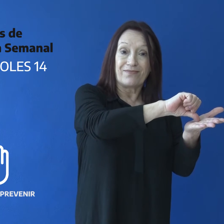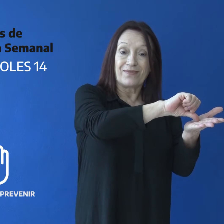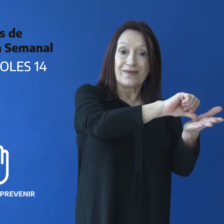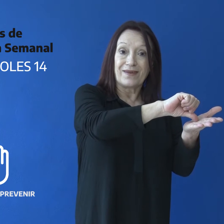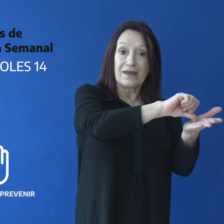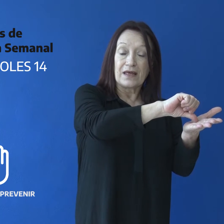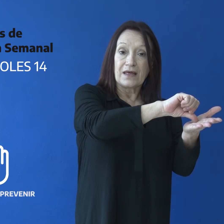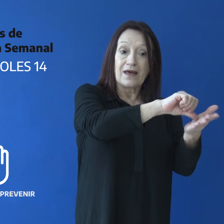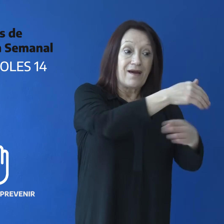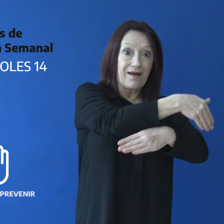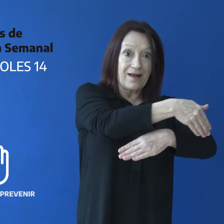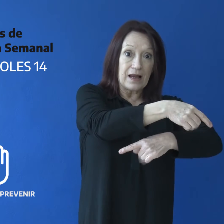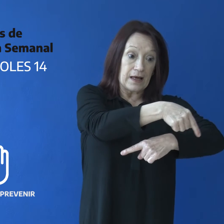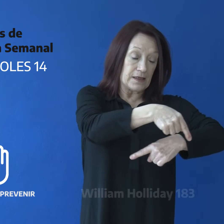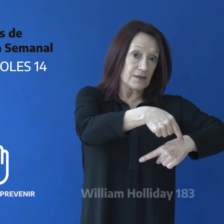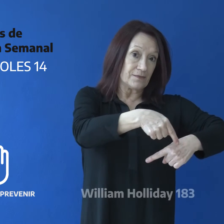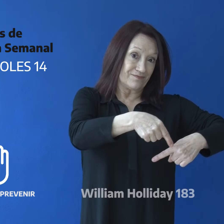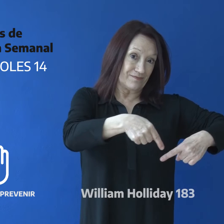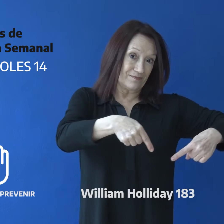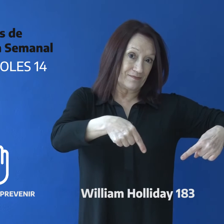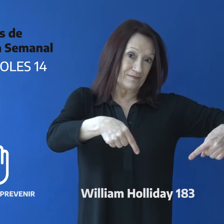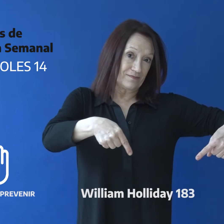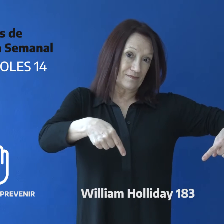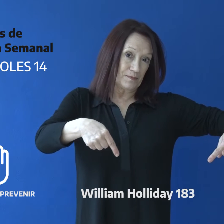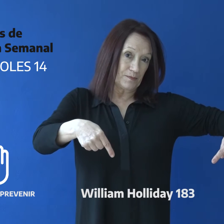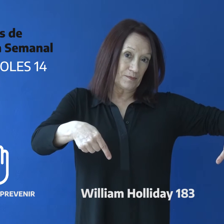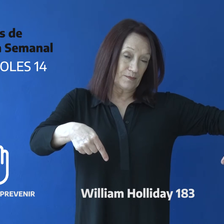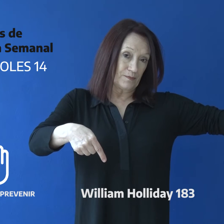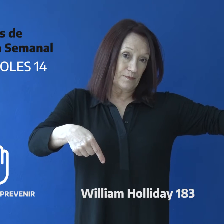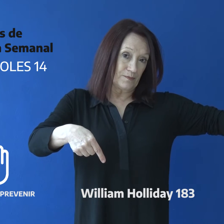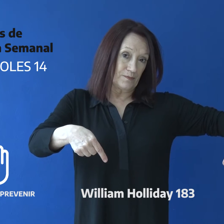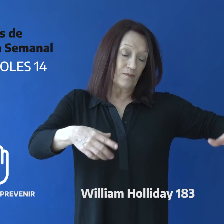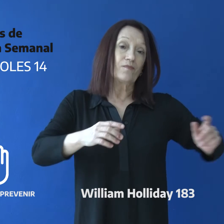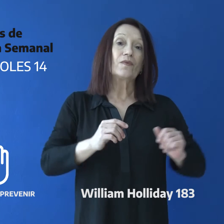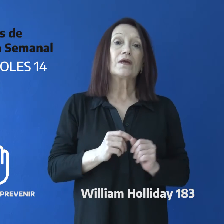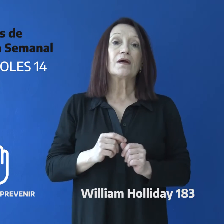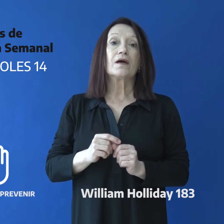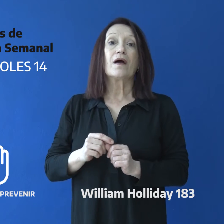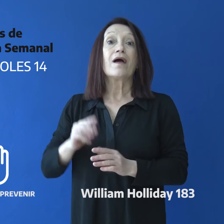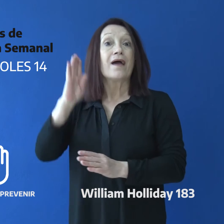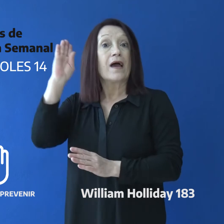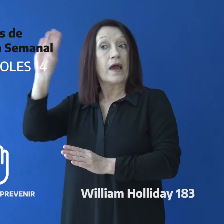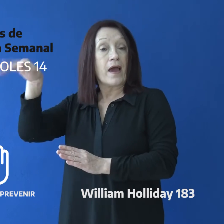El puesto fijo del Colegio Guatemala está ubicado en William Holiday 183.